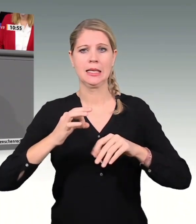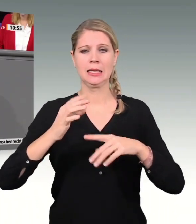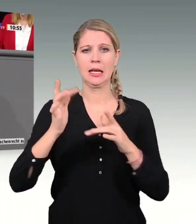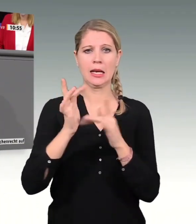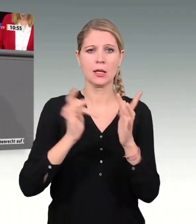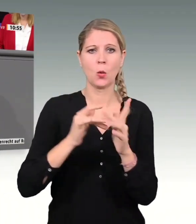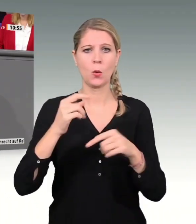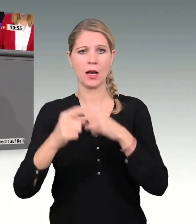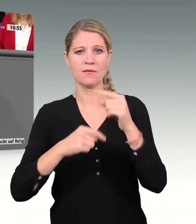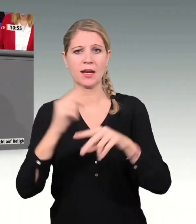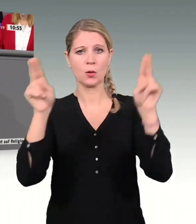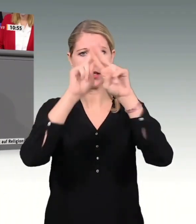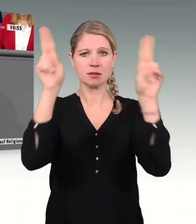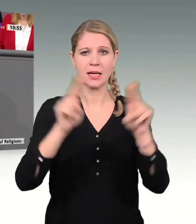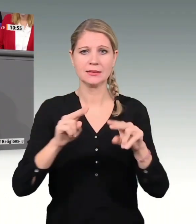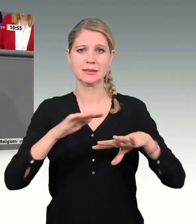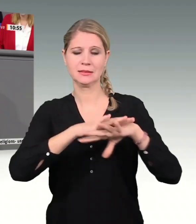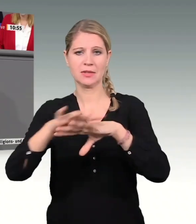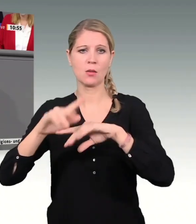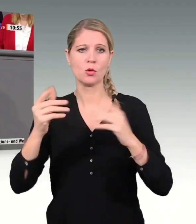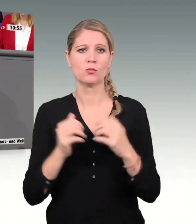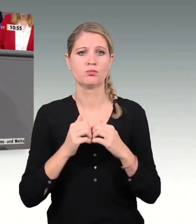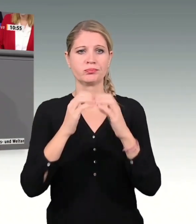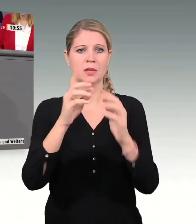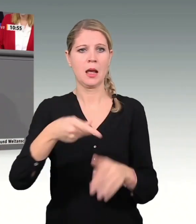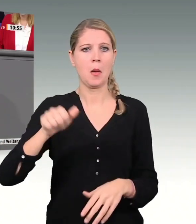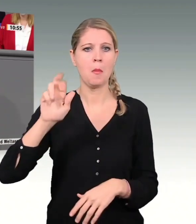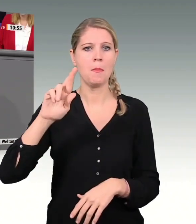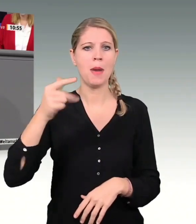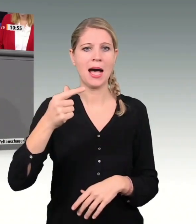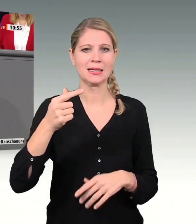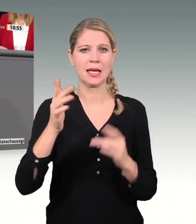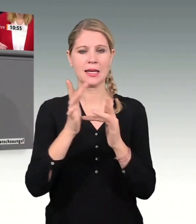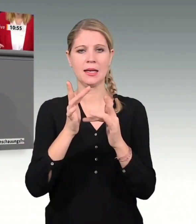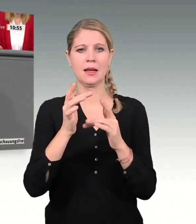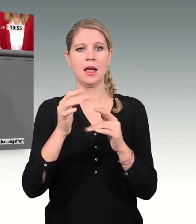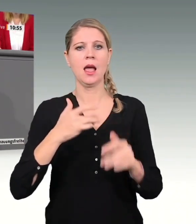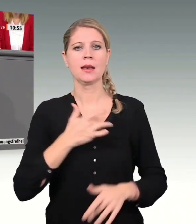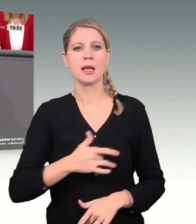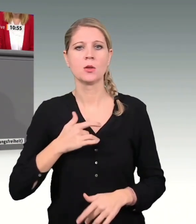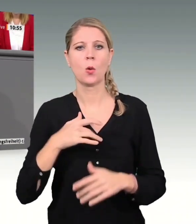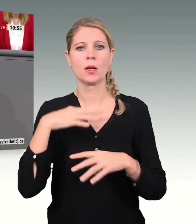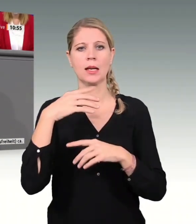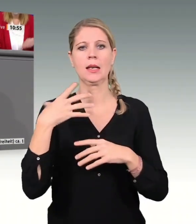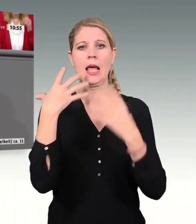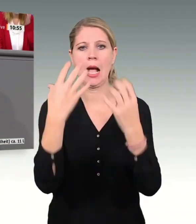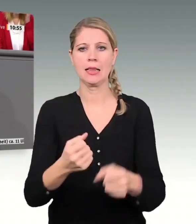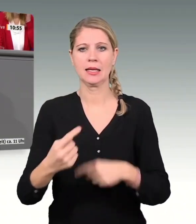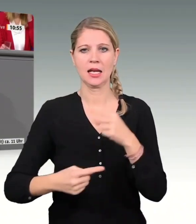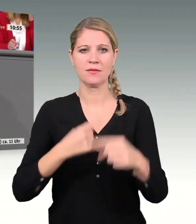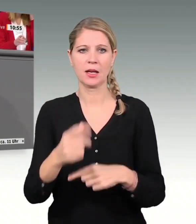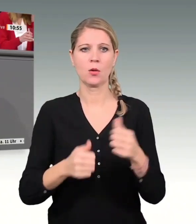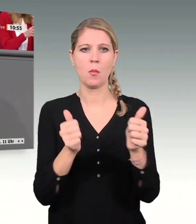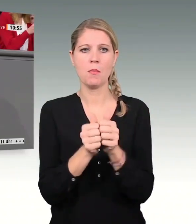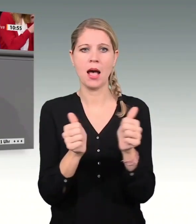Und es gibt im Auswärtigen Amt ein Referat Religion und Außenpolitik, wo es um die Friedensverantwortung der Religionen geht. Und ein Netzwerk